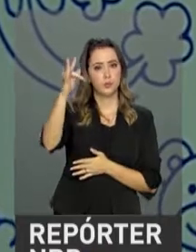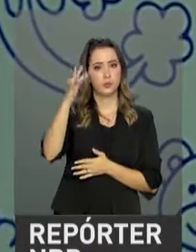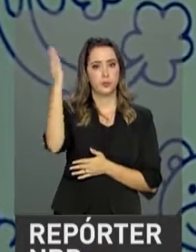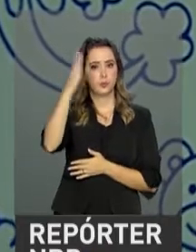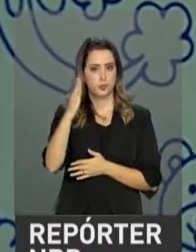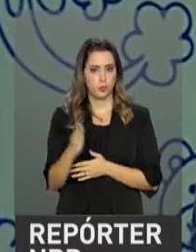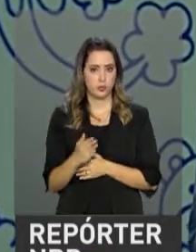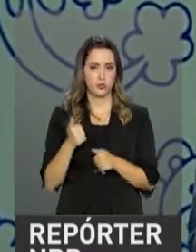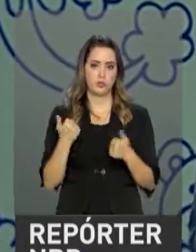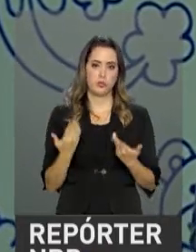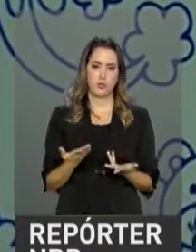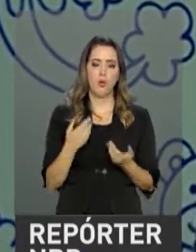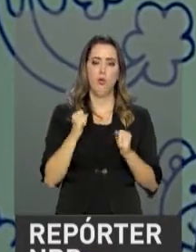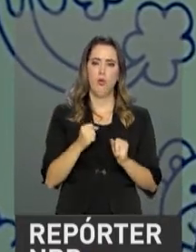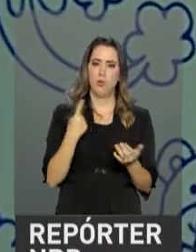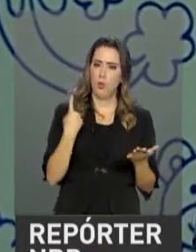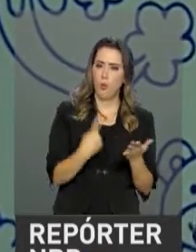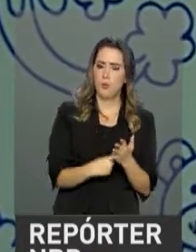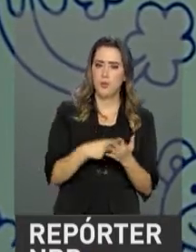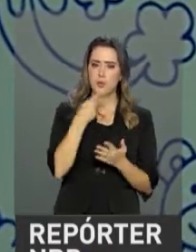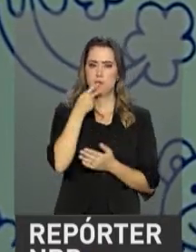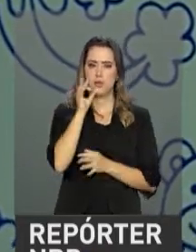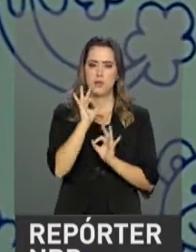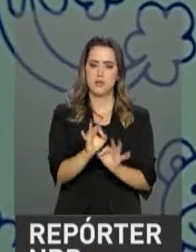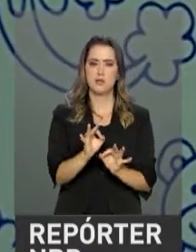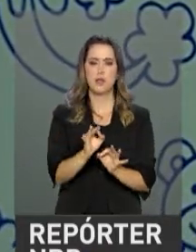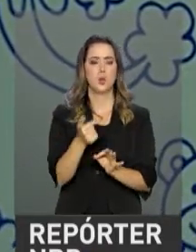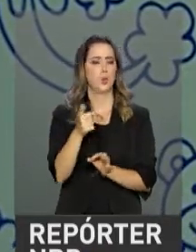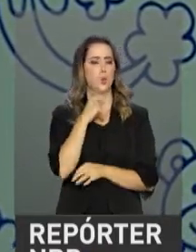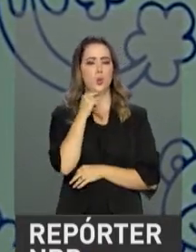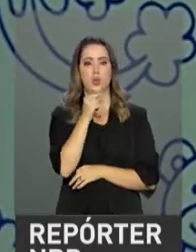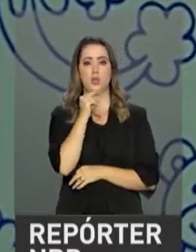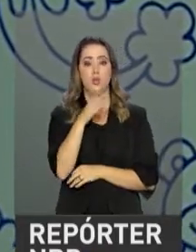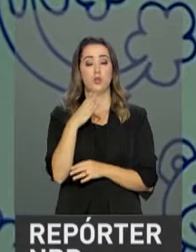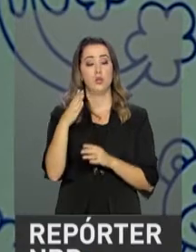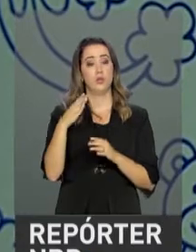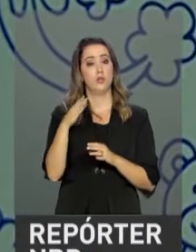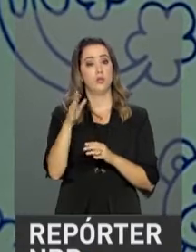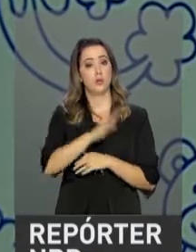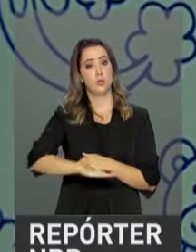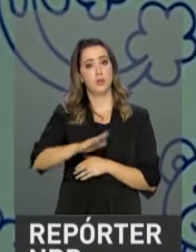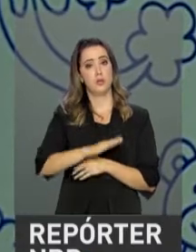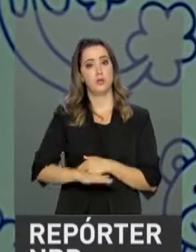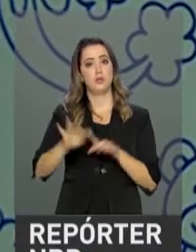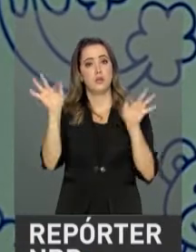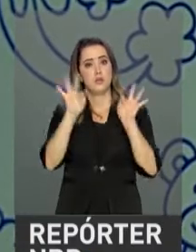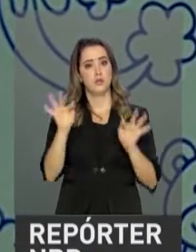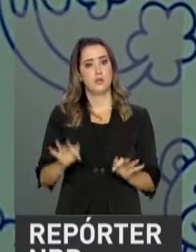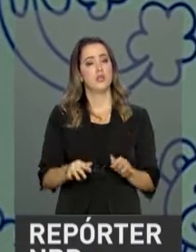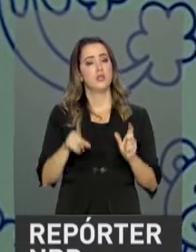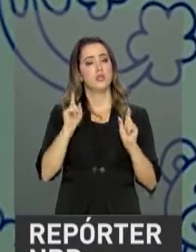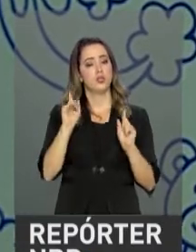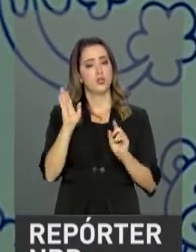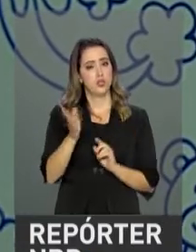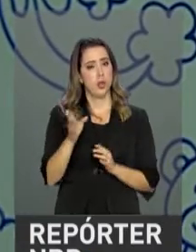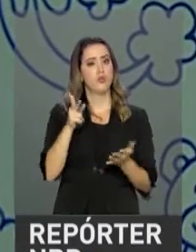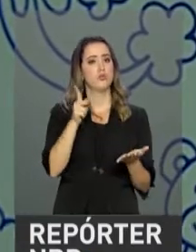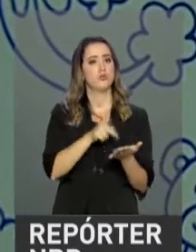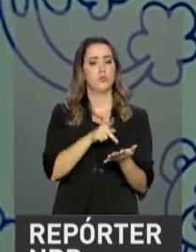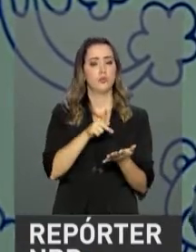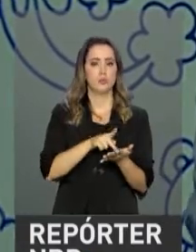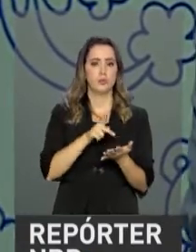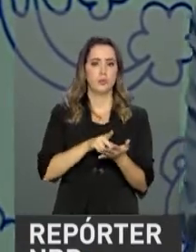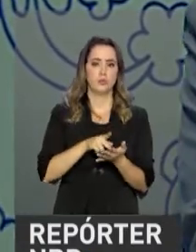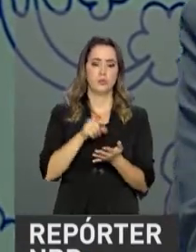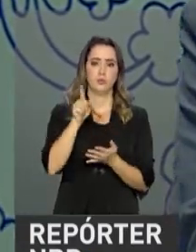Posso afirmar, sem dúvida alguma, que o Criança Feliz já é uma realidade, que será